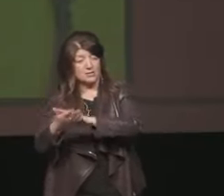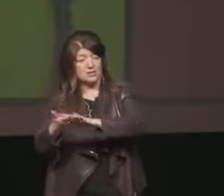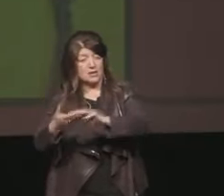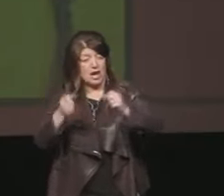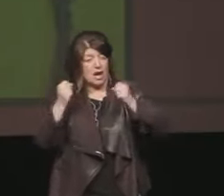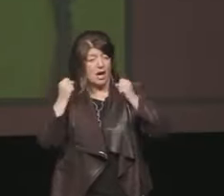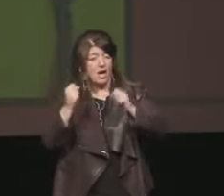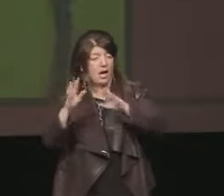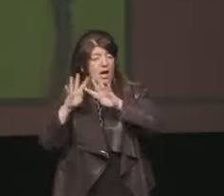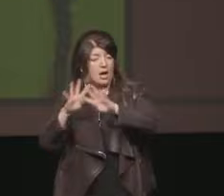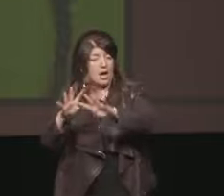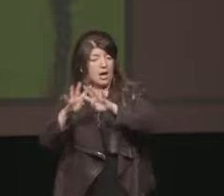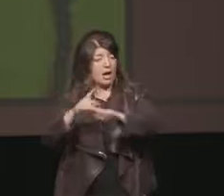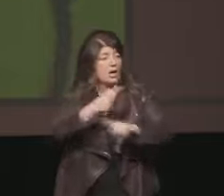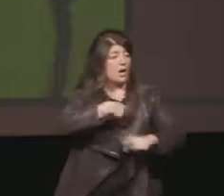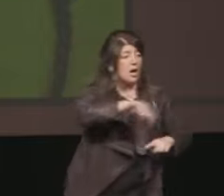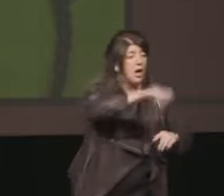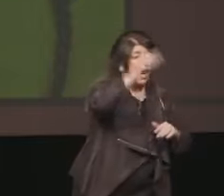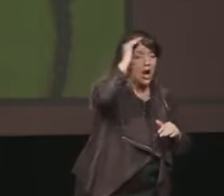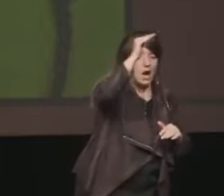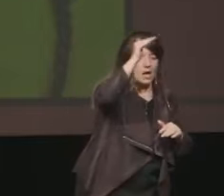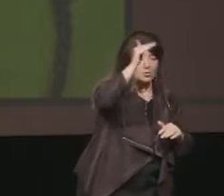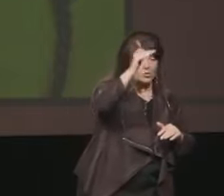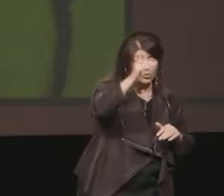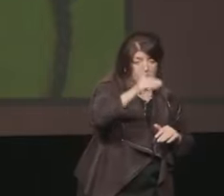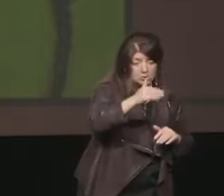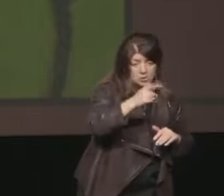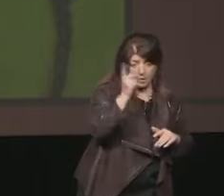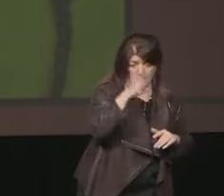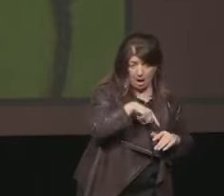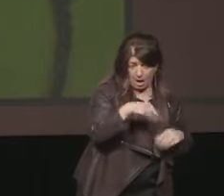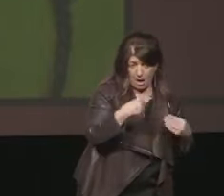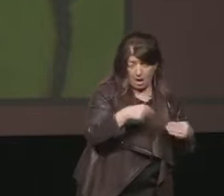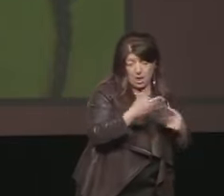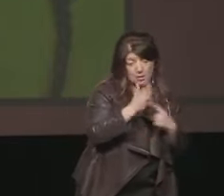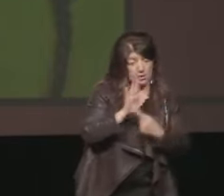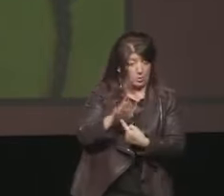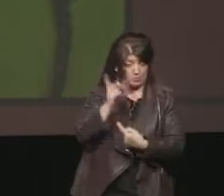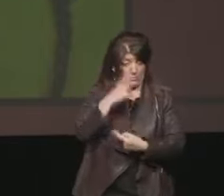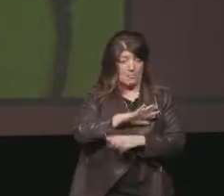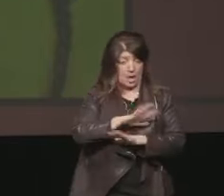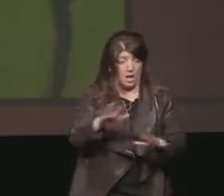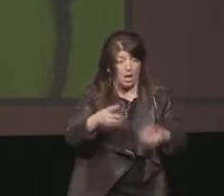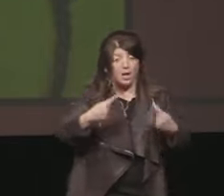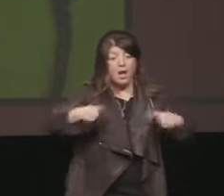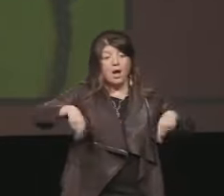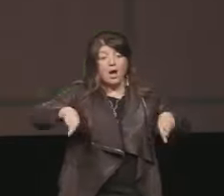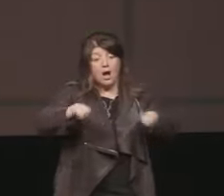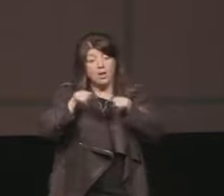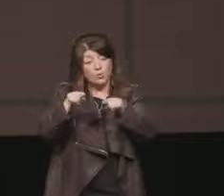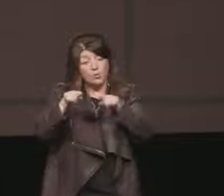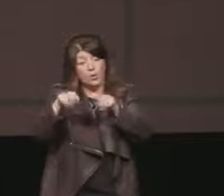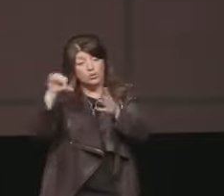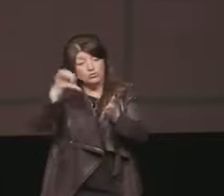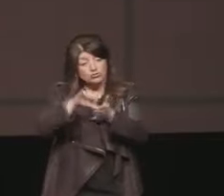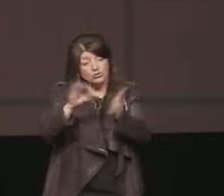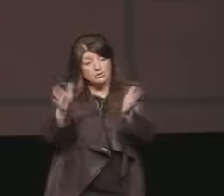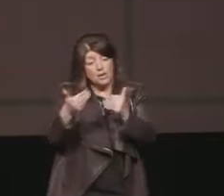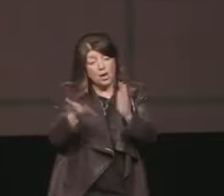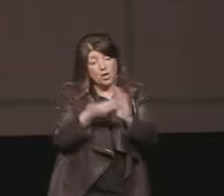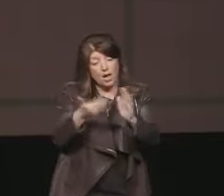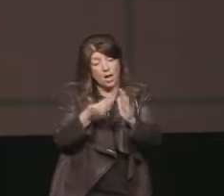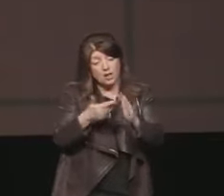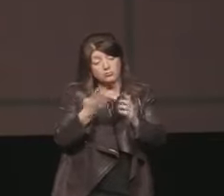ogni anno riesce in qualche modo miracolosamente a creare un patto intergenerazionale che si rinnova anno per anno con le giovani